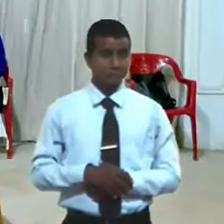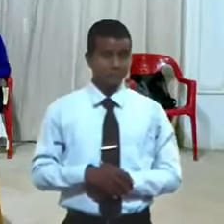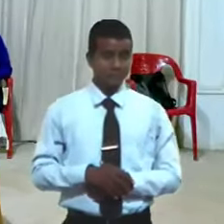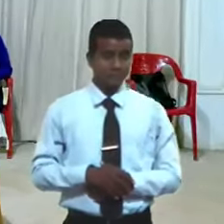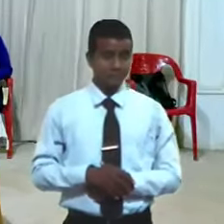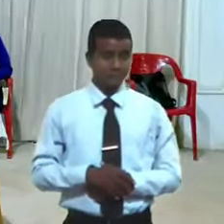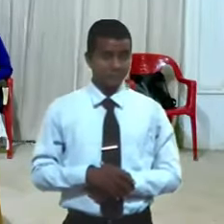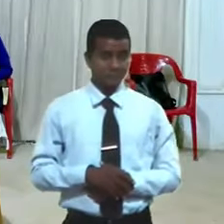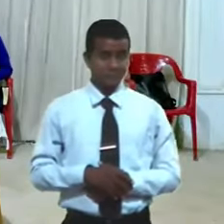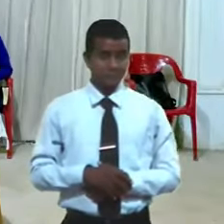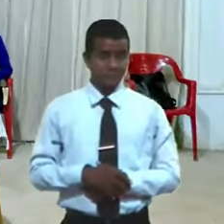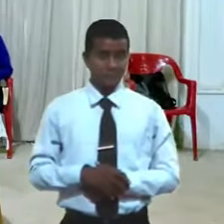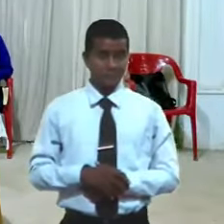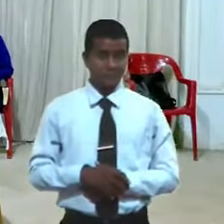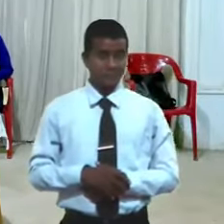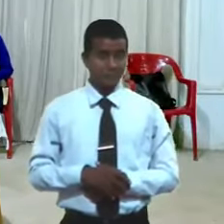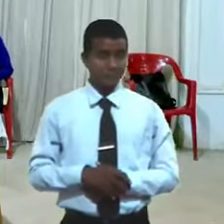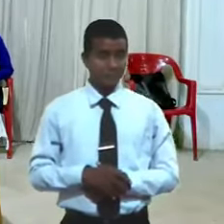un día